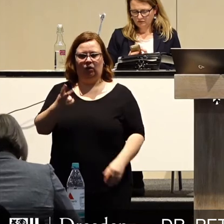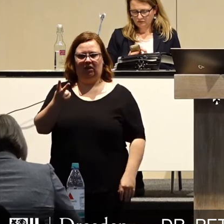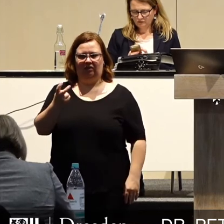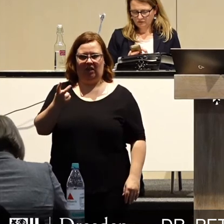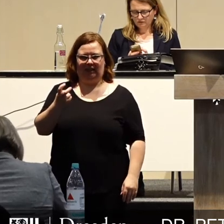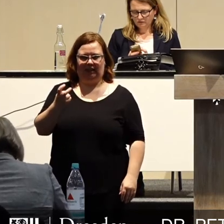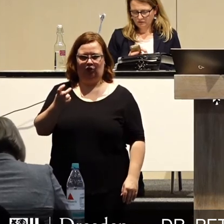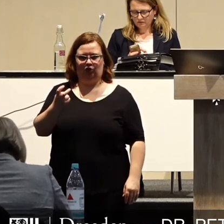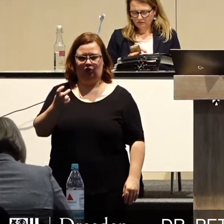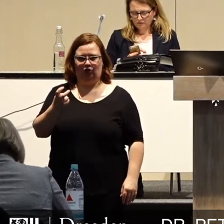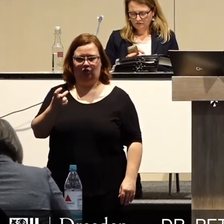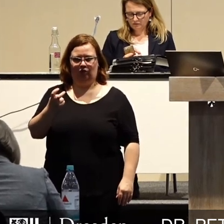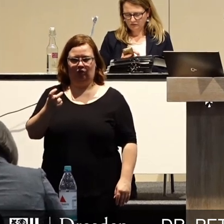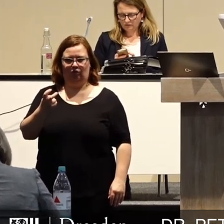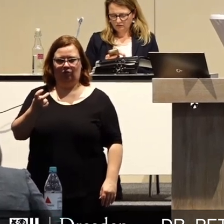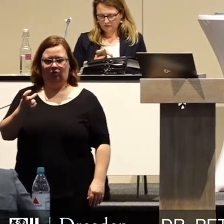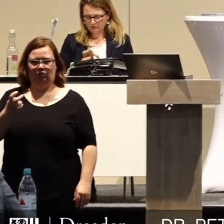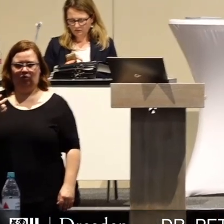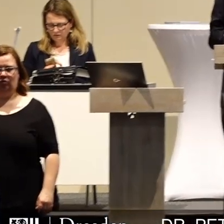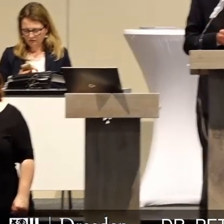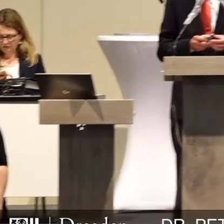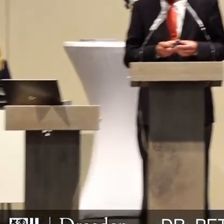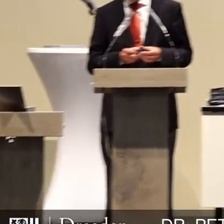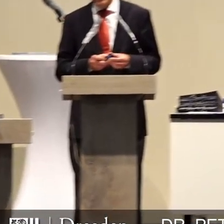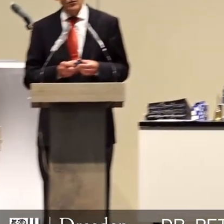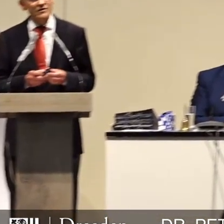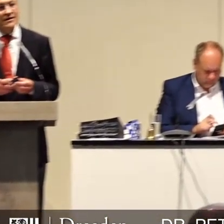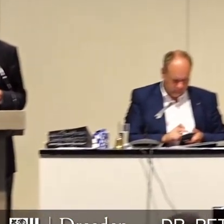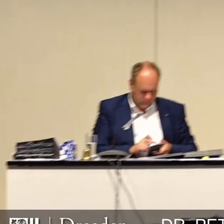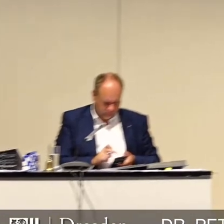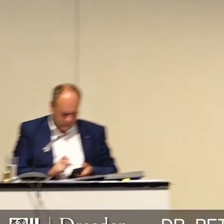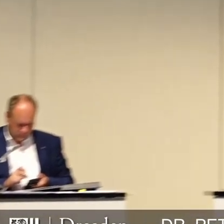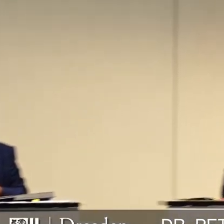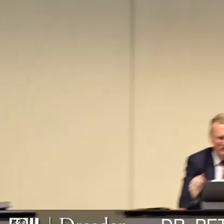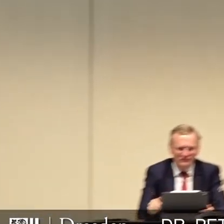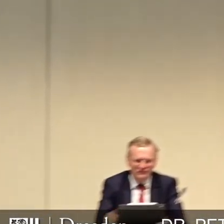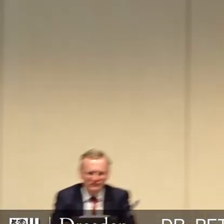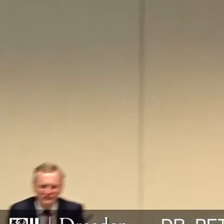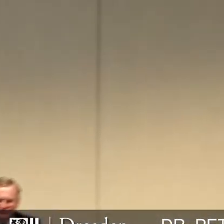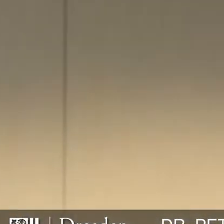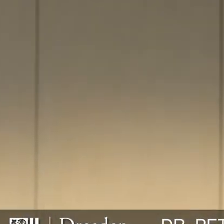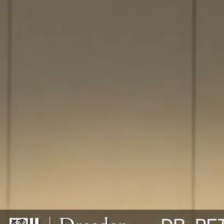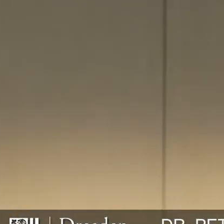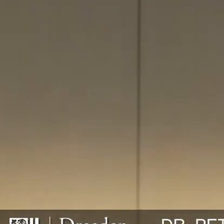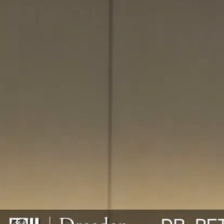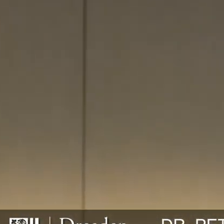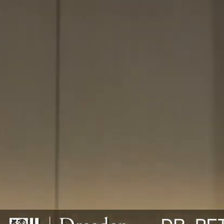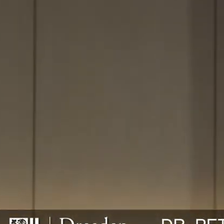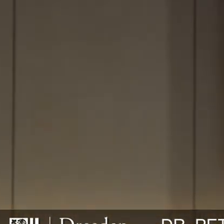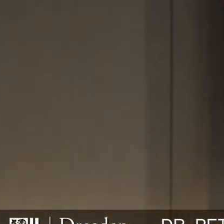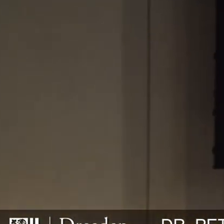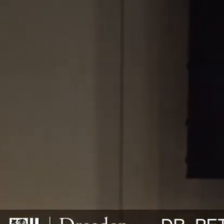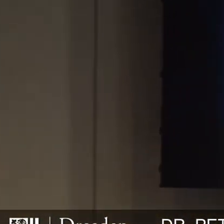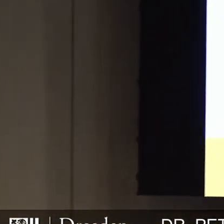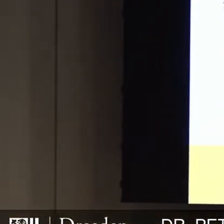dazu eine erhebliche Summe dazugesellt. Wir werden ein etwas